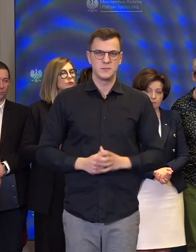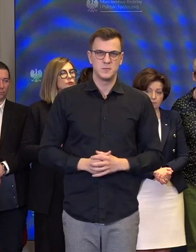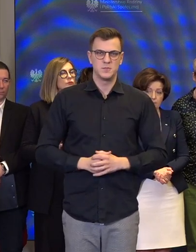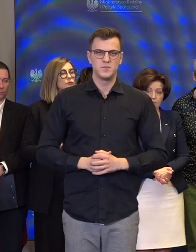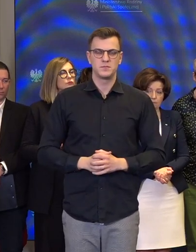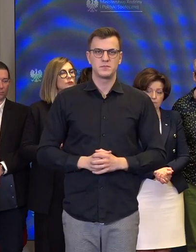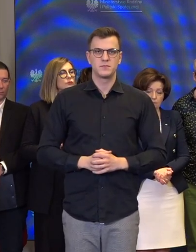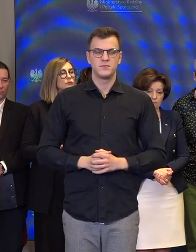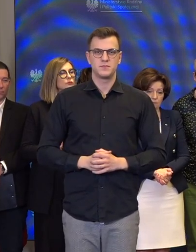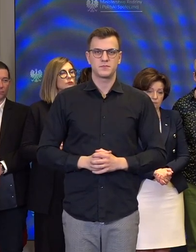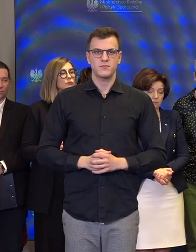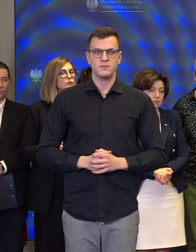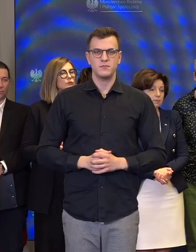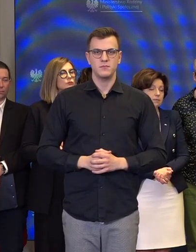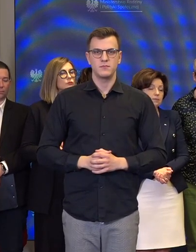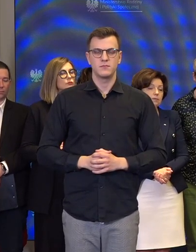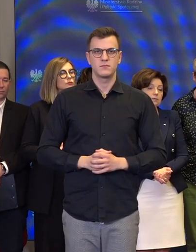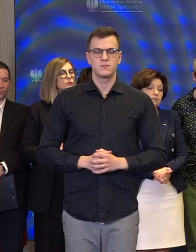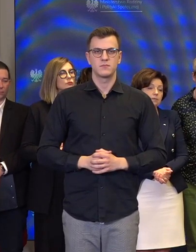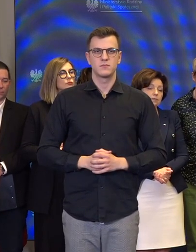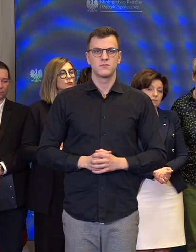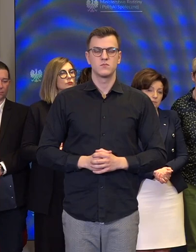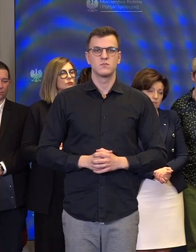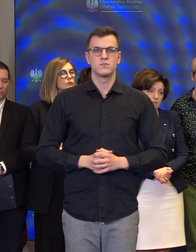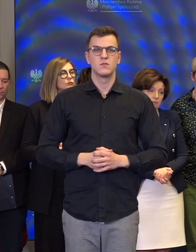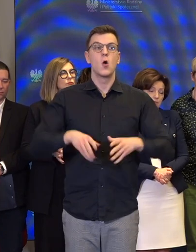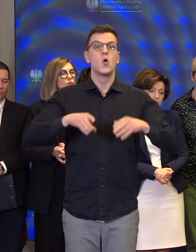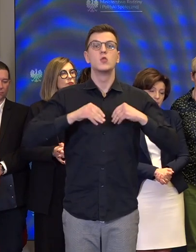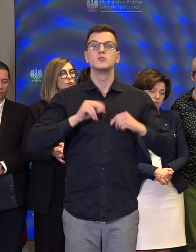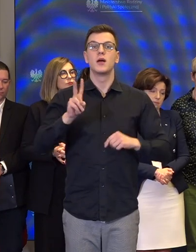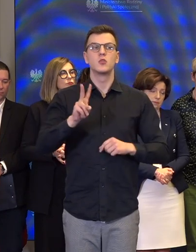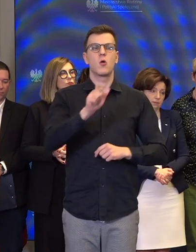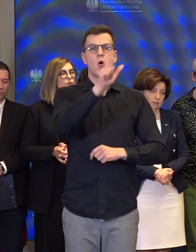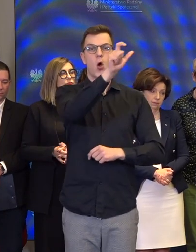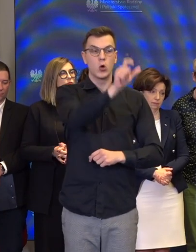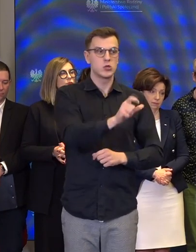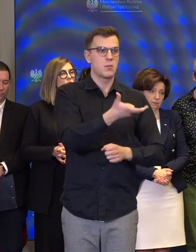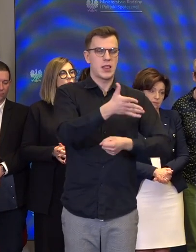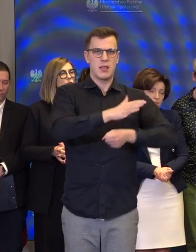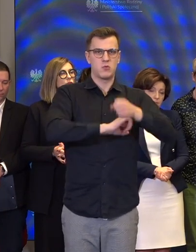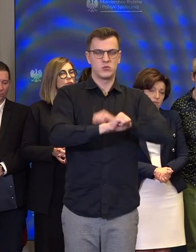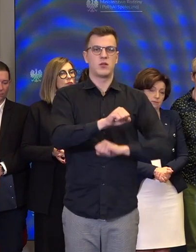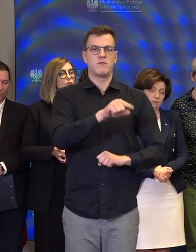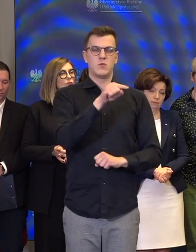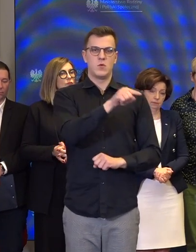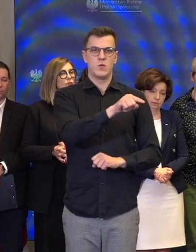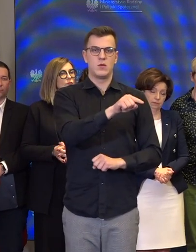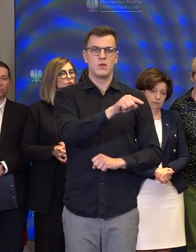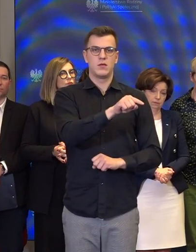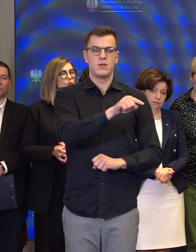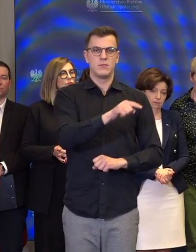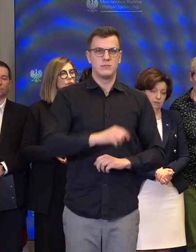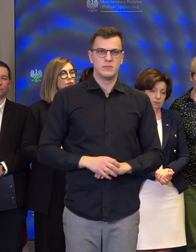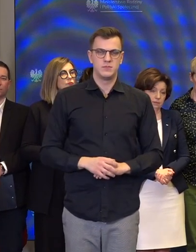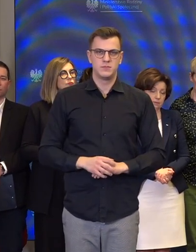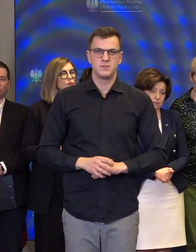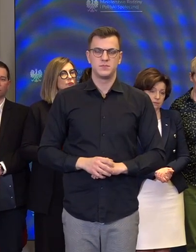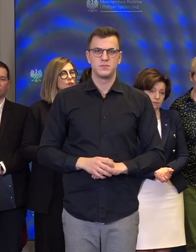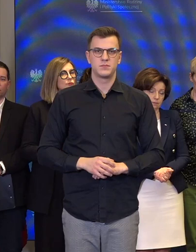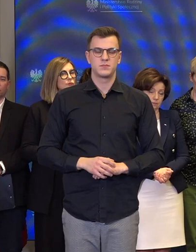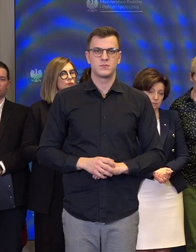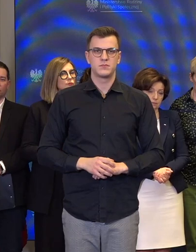kierowane bezpośrednio do osoby z niepełnosprawnością, nie obwarowane